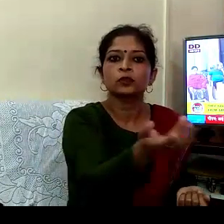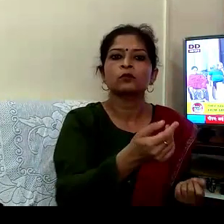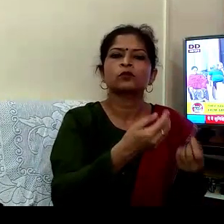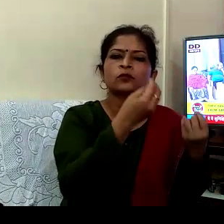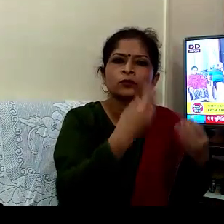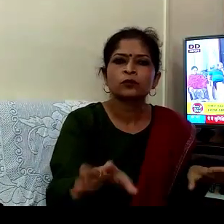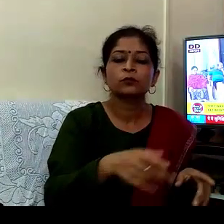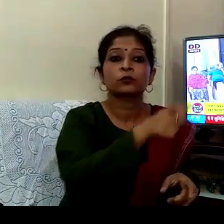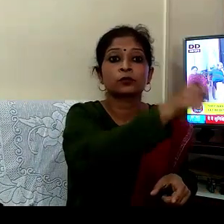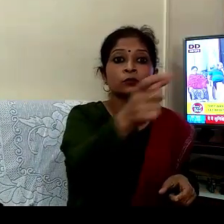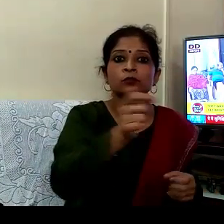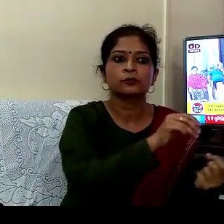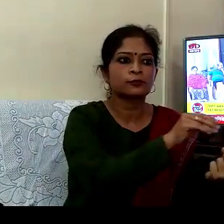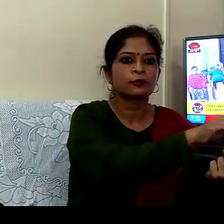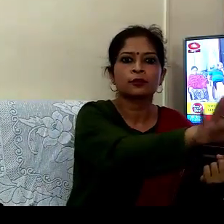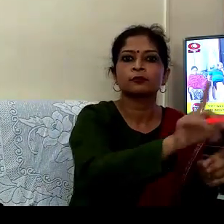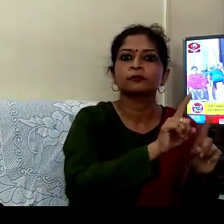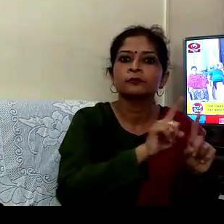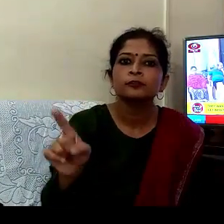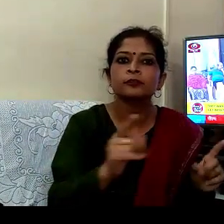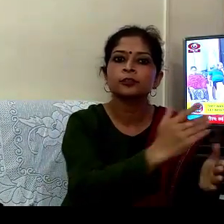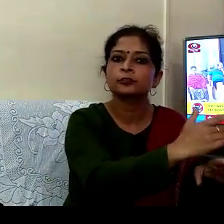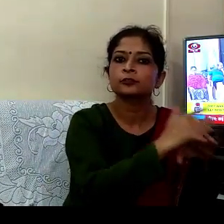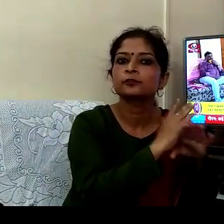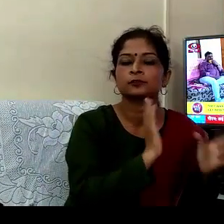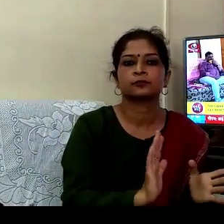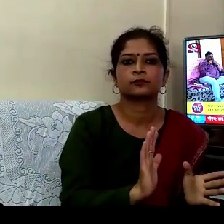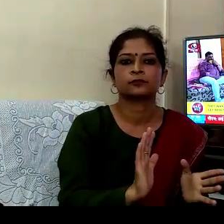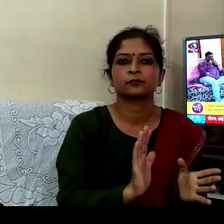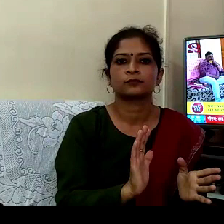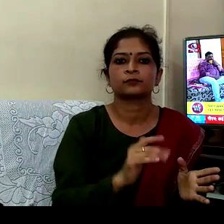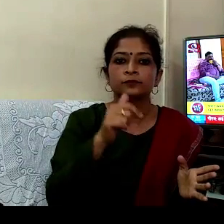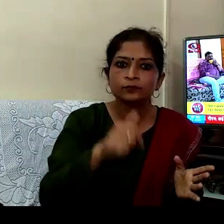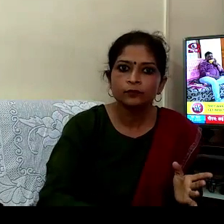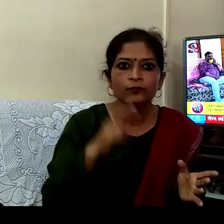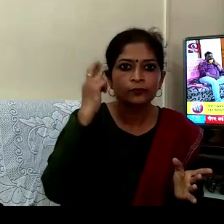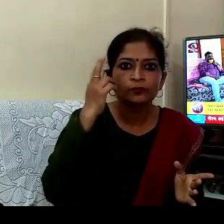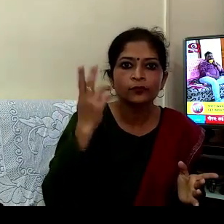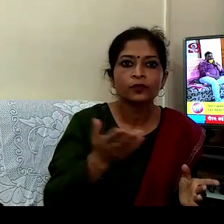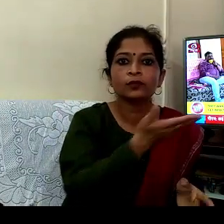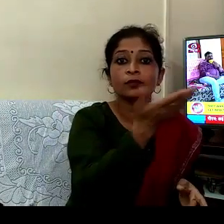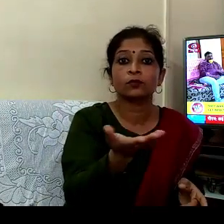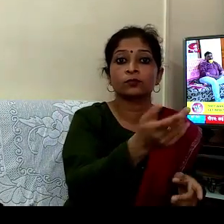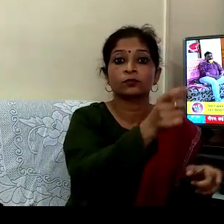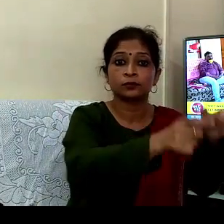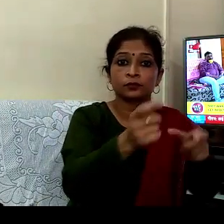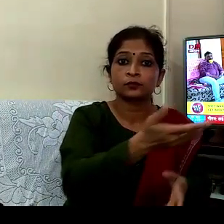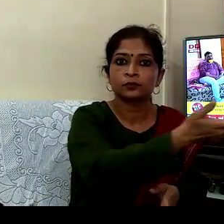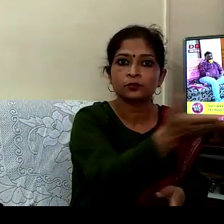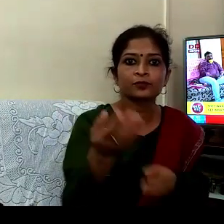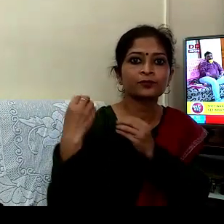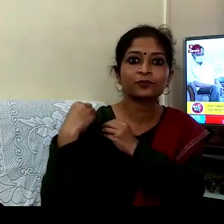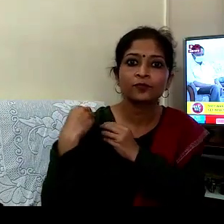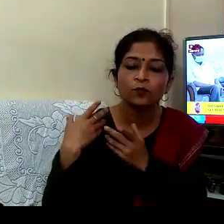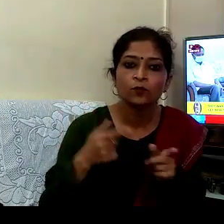صورت میں کوئی دوسرا بیرکتی اس وائرس سے سنکرمیت نہ ہو پائے اس لیے جب لوگ خود اتنی